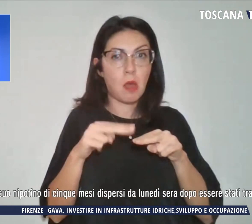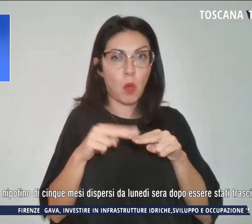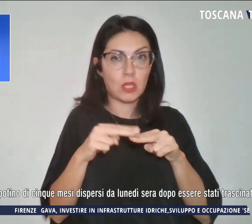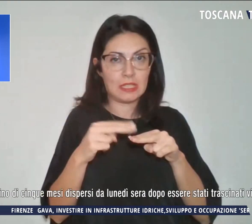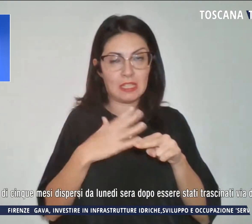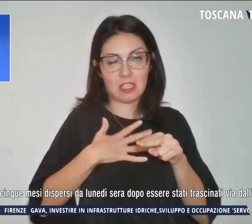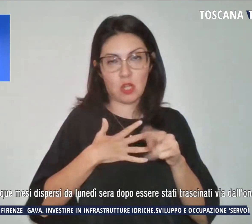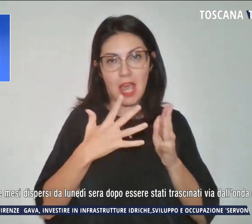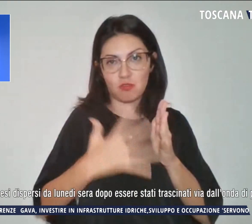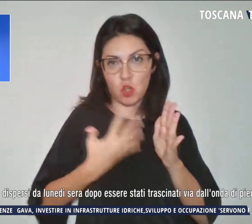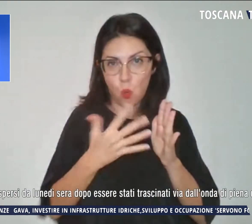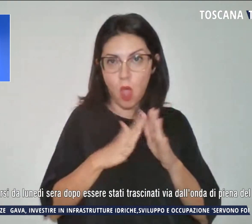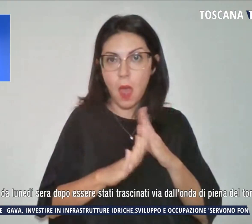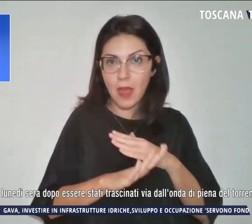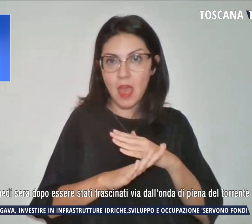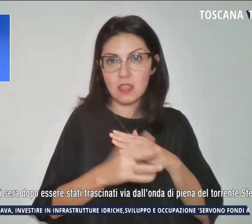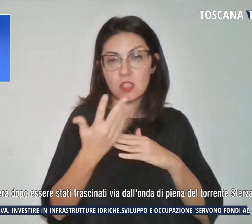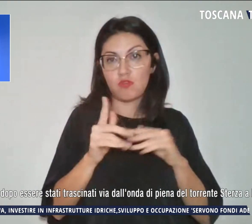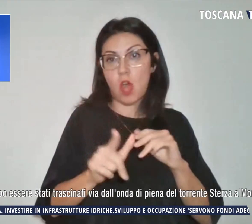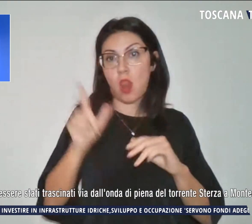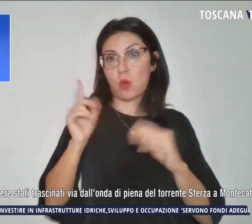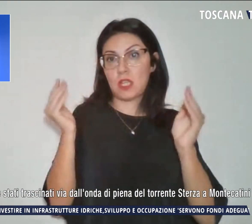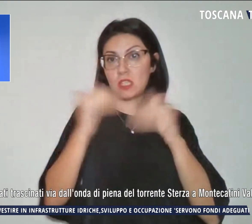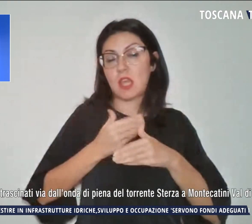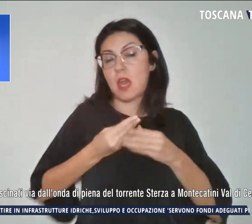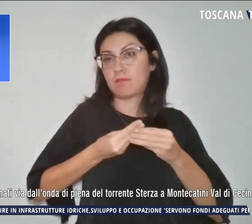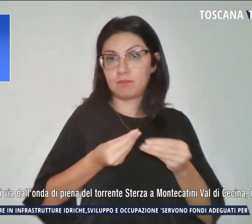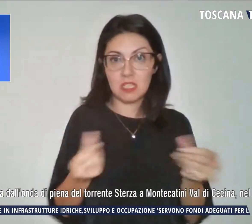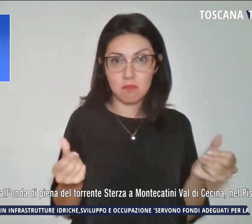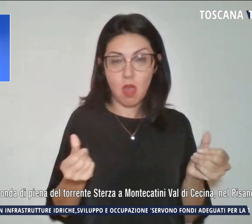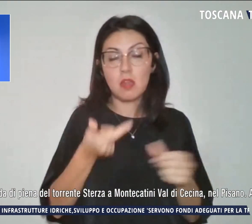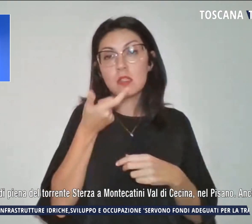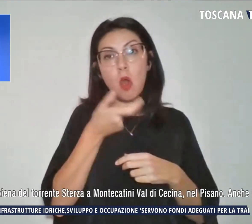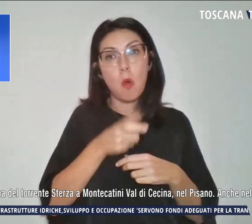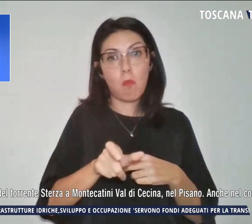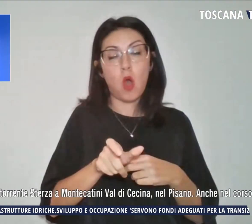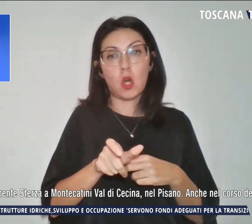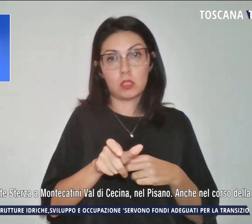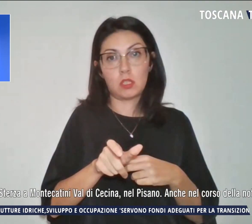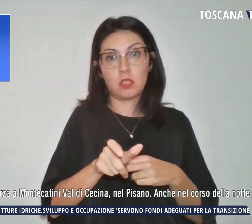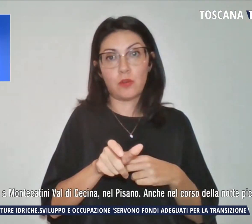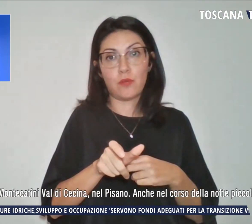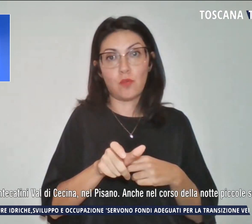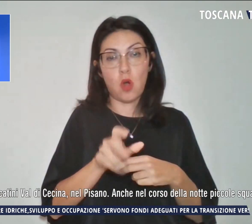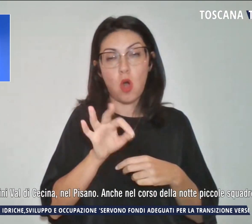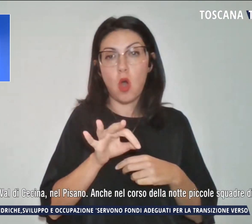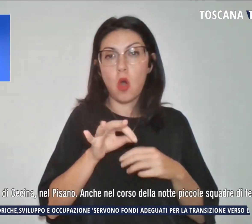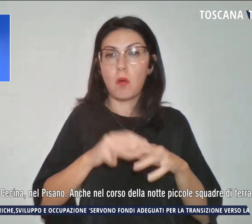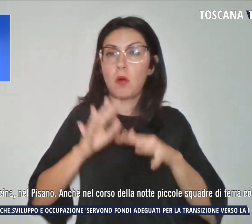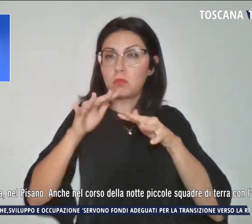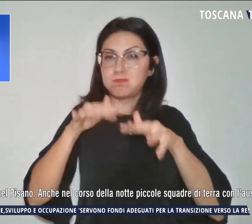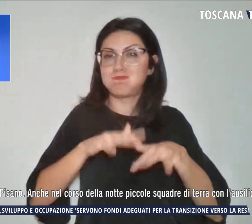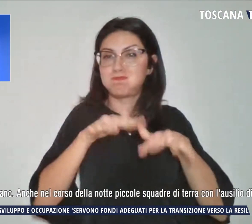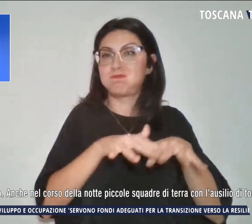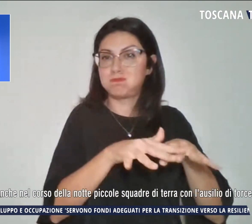dispersi da lunedì sera dopo essere stati trascinati via dall'onda di piena del